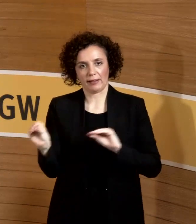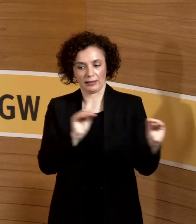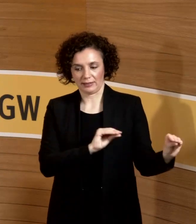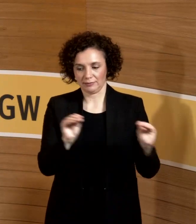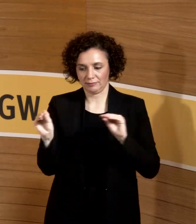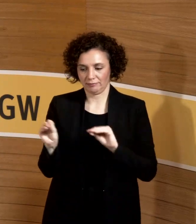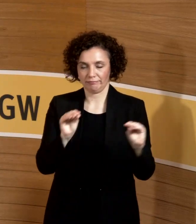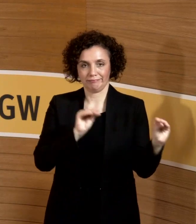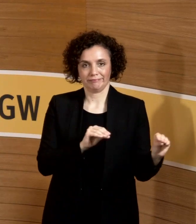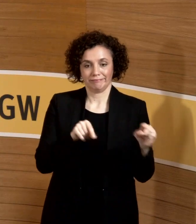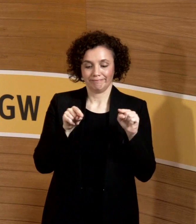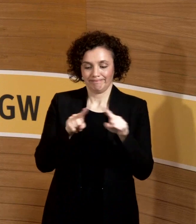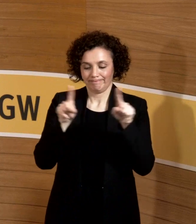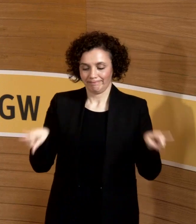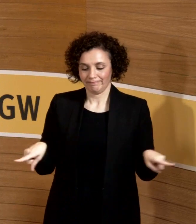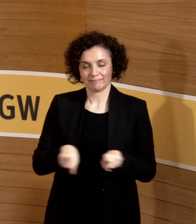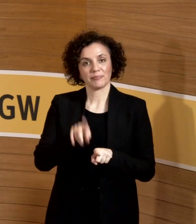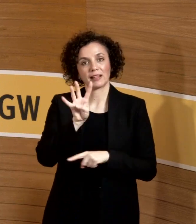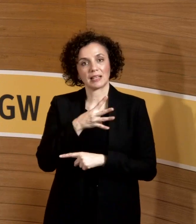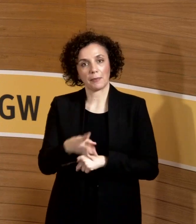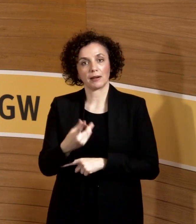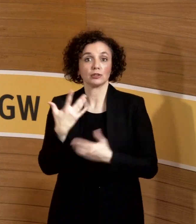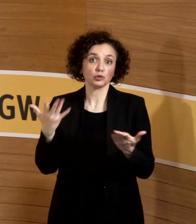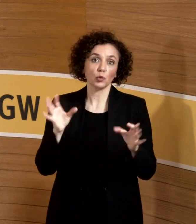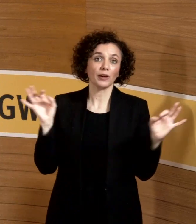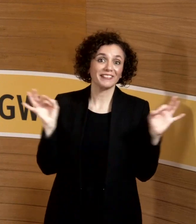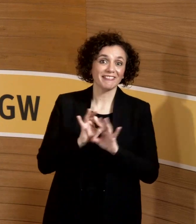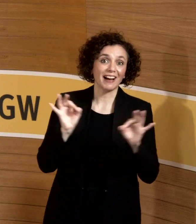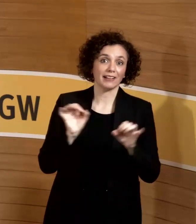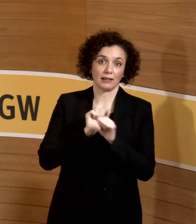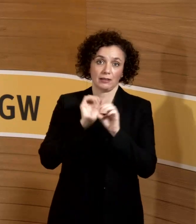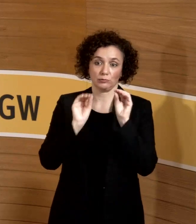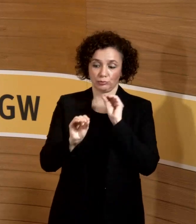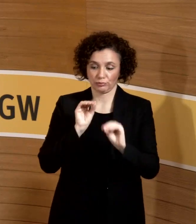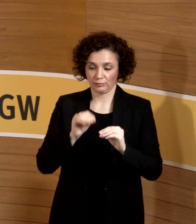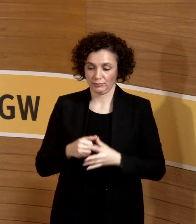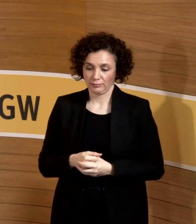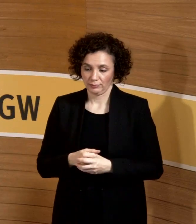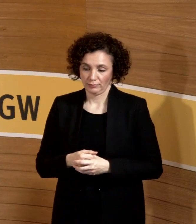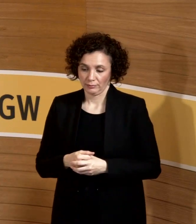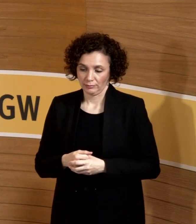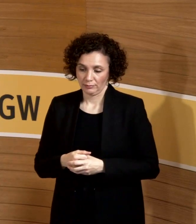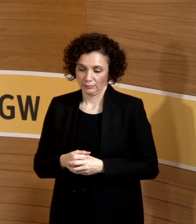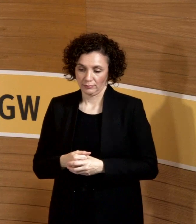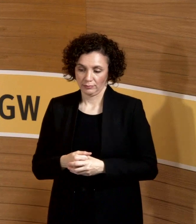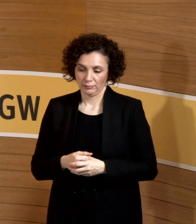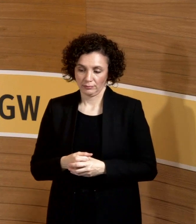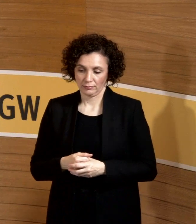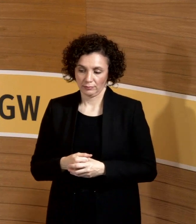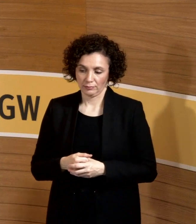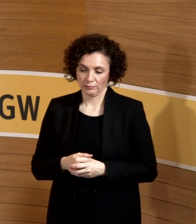wo wir sozusagen die Gefährdung dann eintragen. Die Zahl 15 als Grenze kommt von